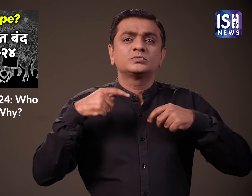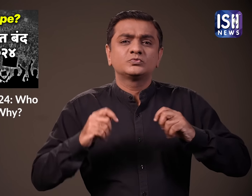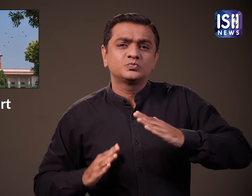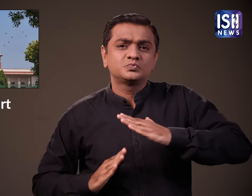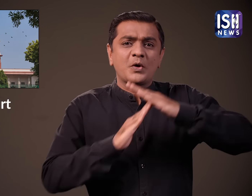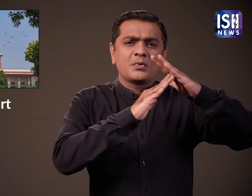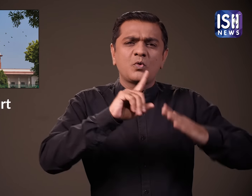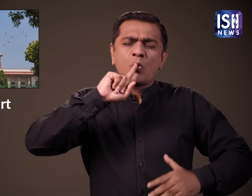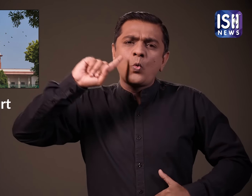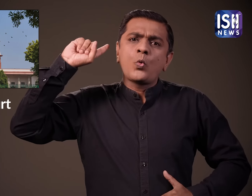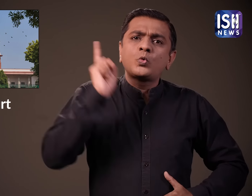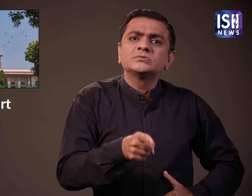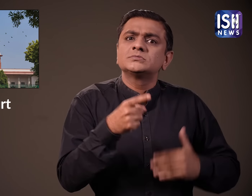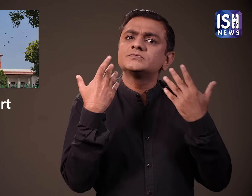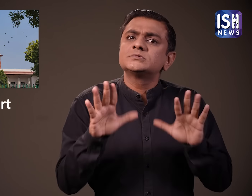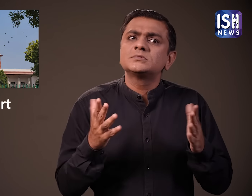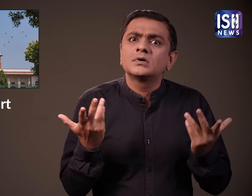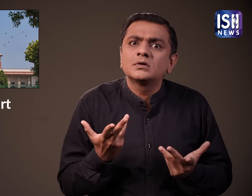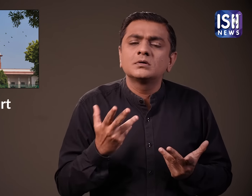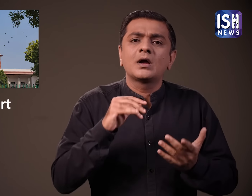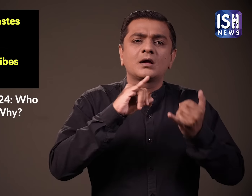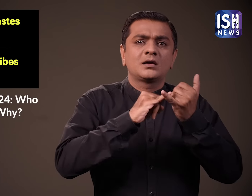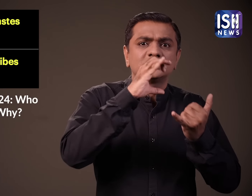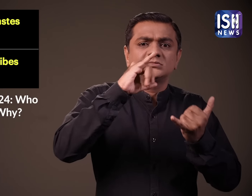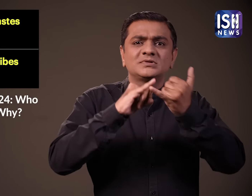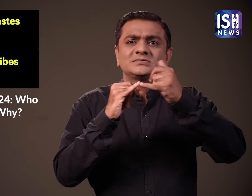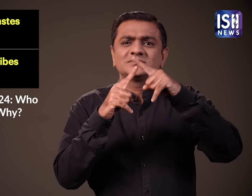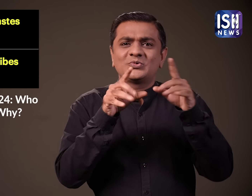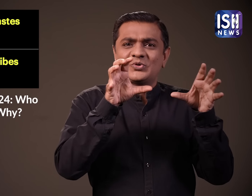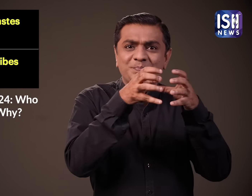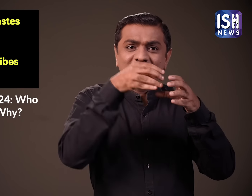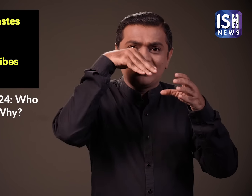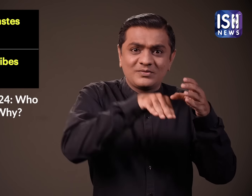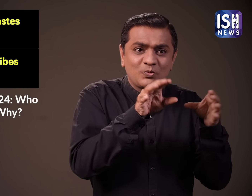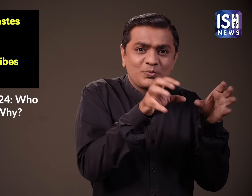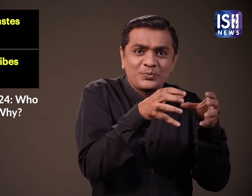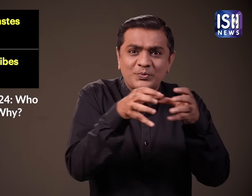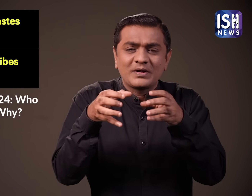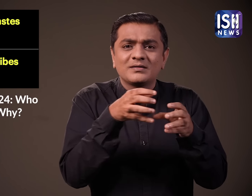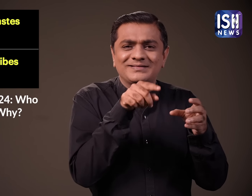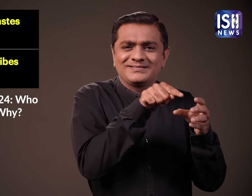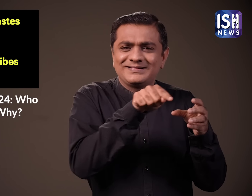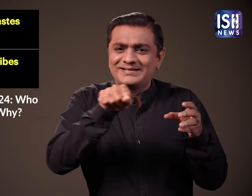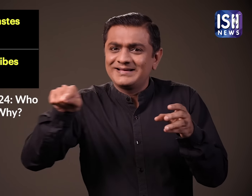सरवोच्च न्यायले ने एक एतिहासिक फैसला सुनाया अपने फैसले में इसने आरक्षन उद्देशों के लिए